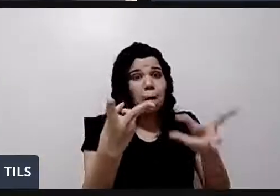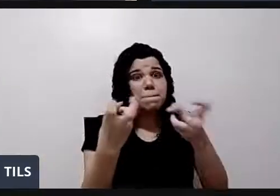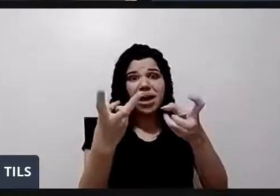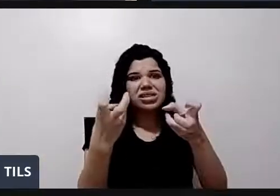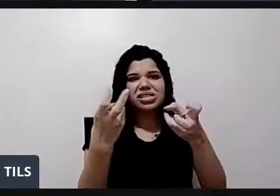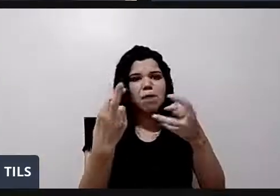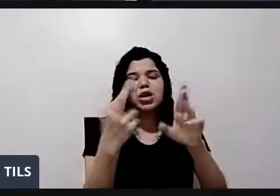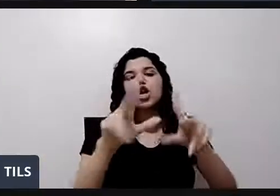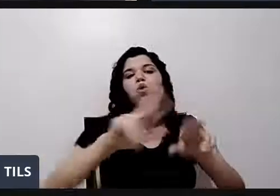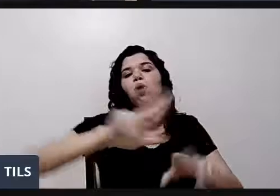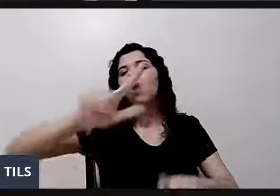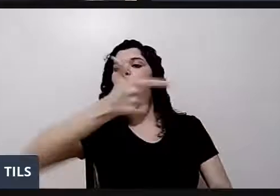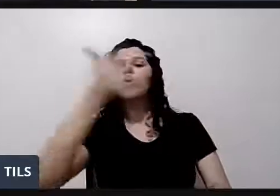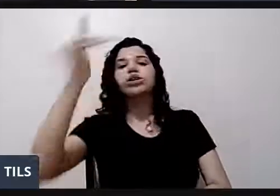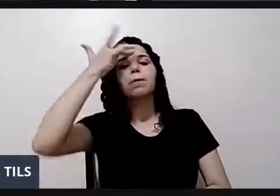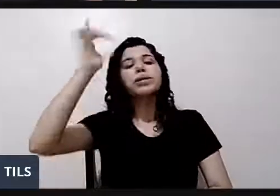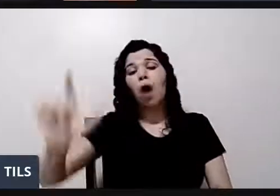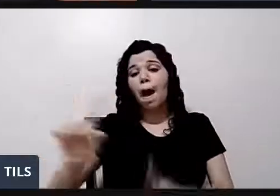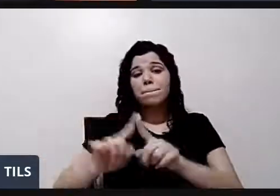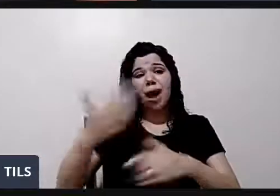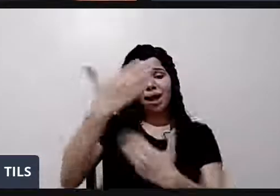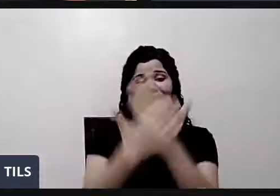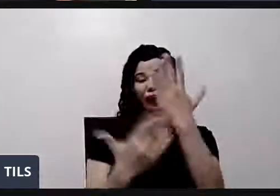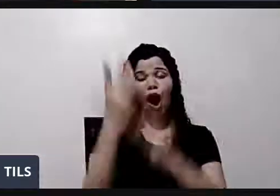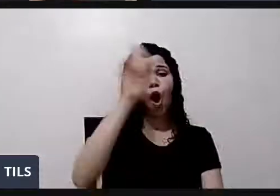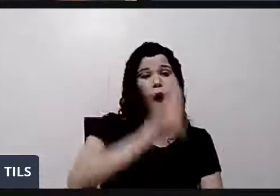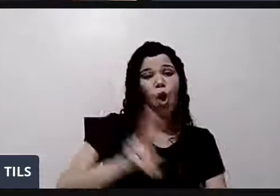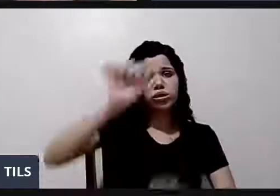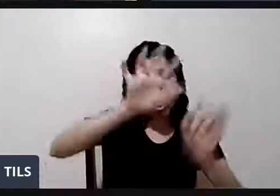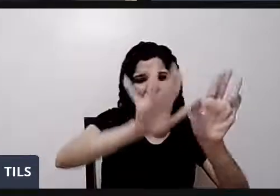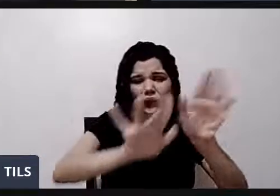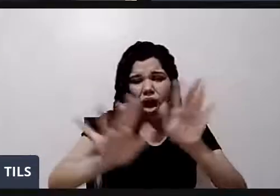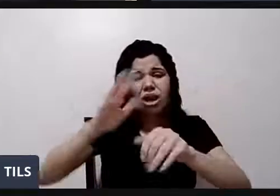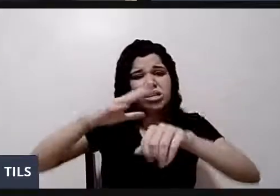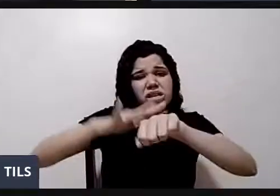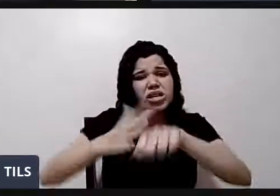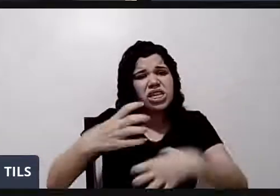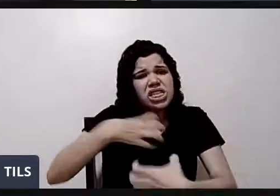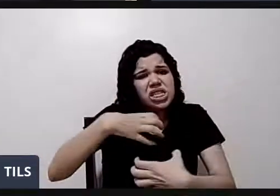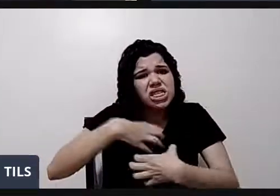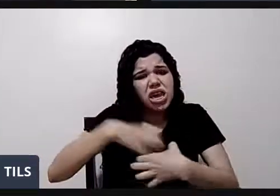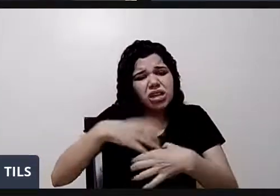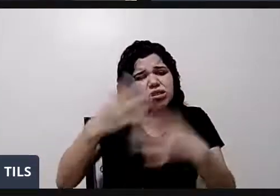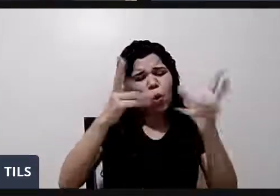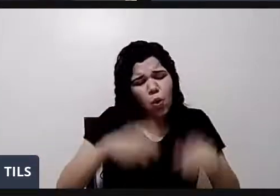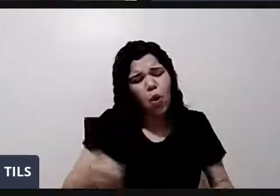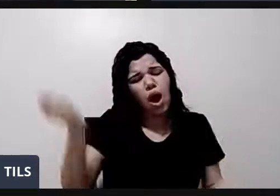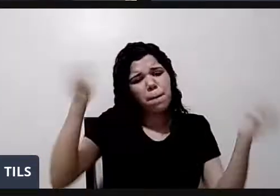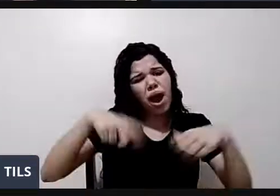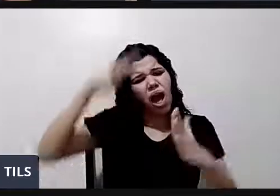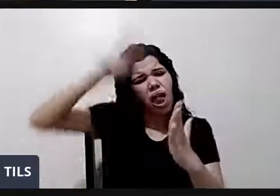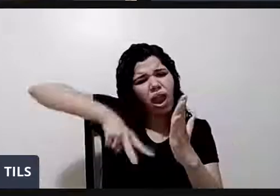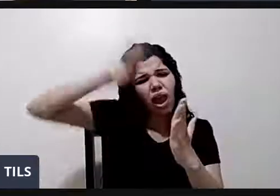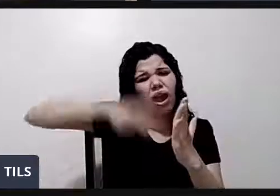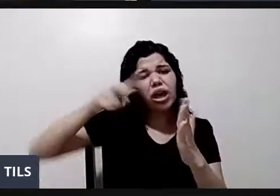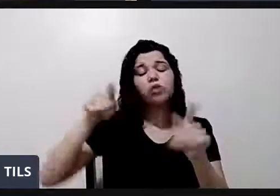do tato, ele consegue ver, consegue perceber tudo, ler. Eu conheço trabalhos comigo, pessoas com deficiência visual, Messias, Toninho,